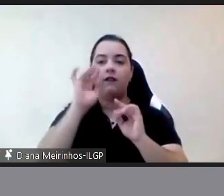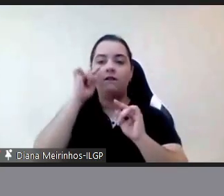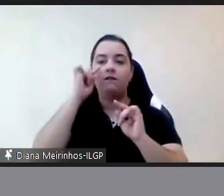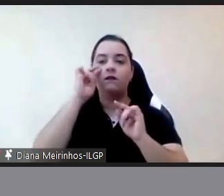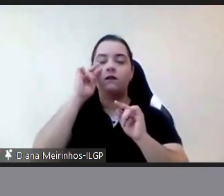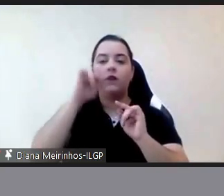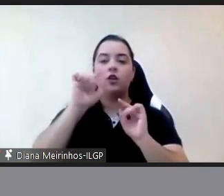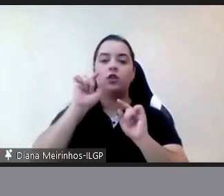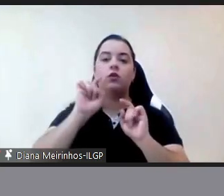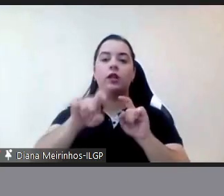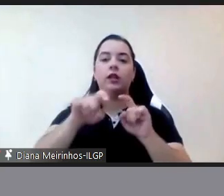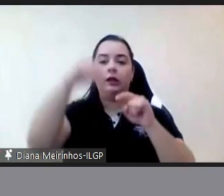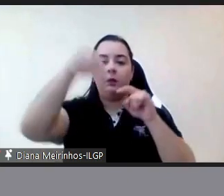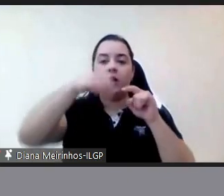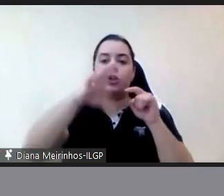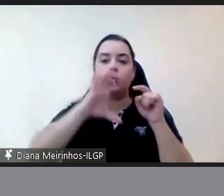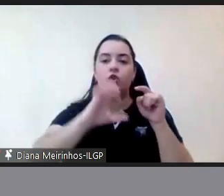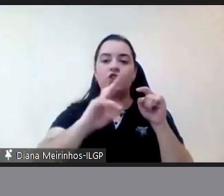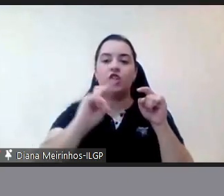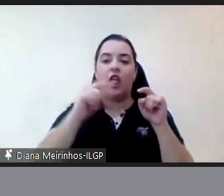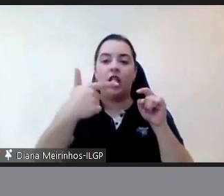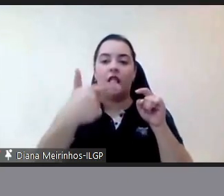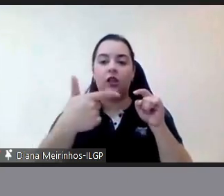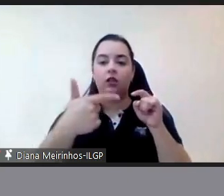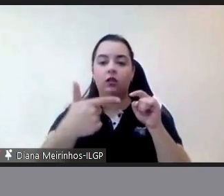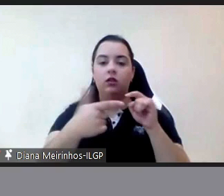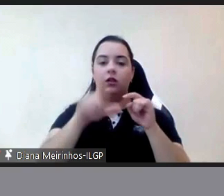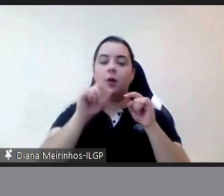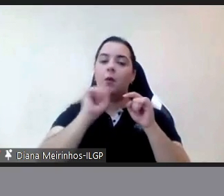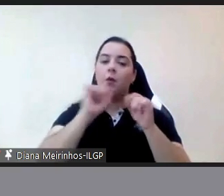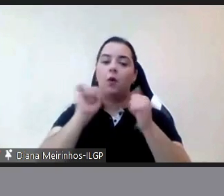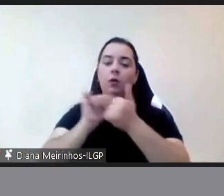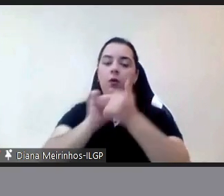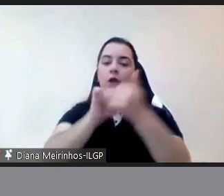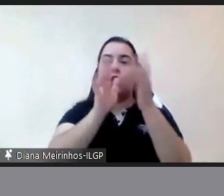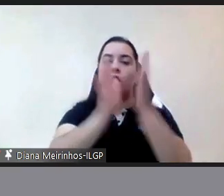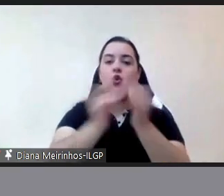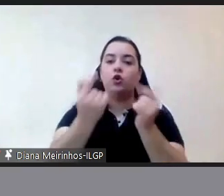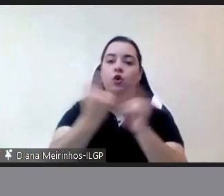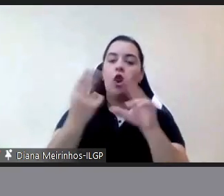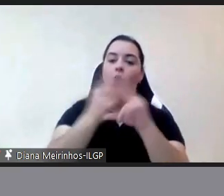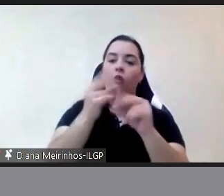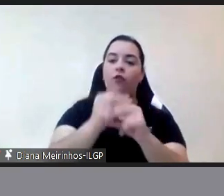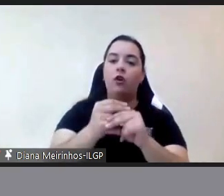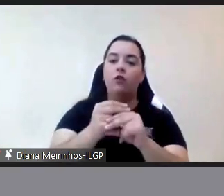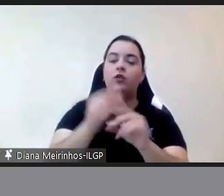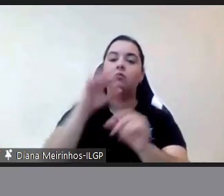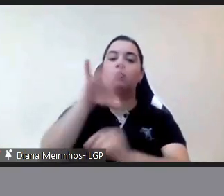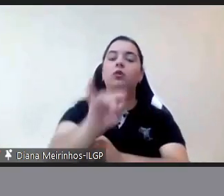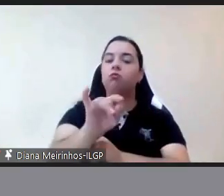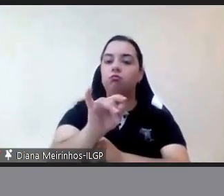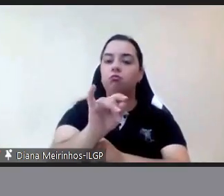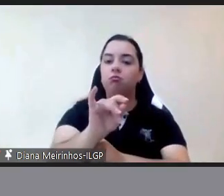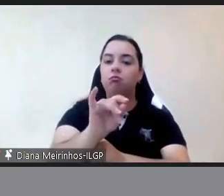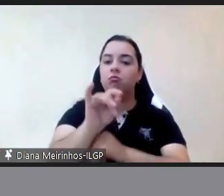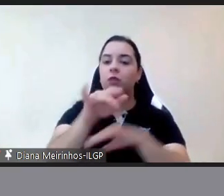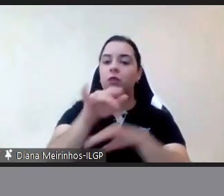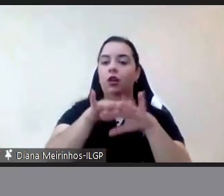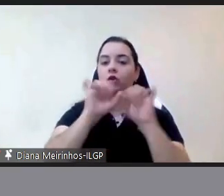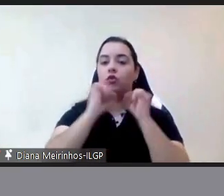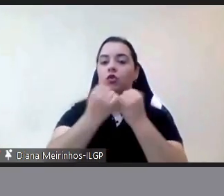podem ainda consultar e acompanhar todas as novidades e iniciativas do INA nas redes sociais através do facebook